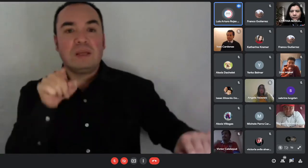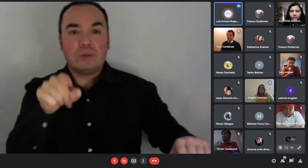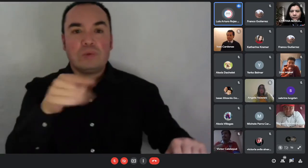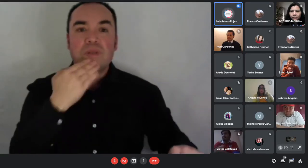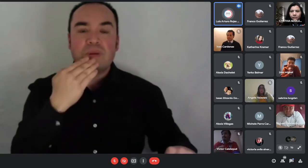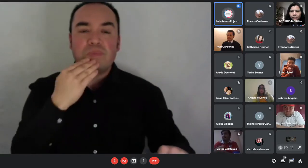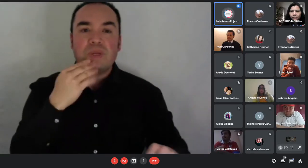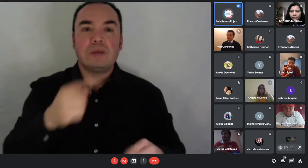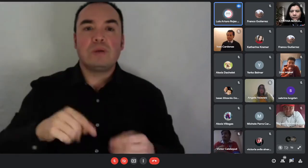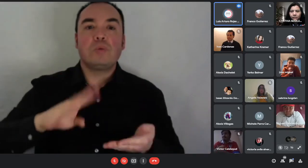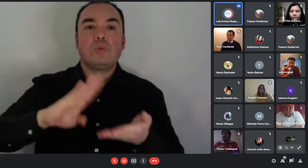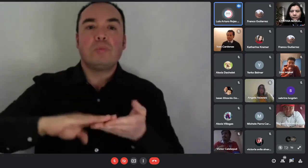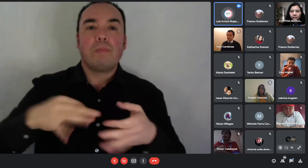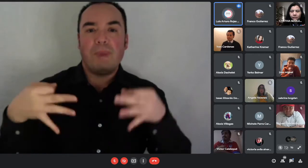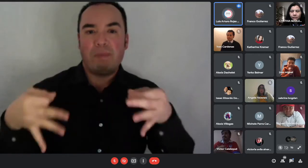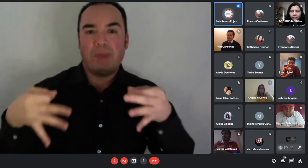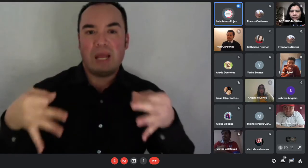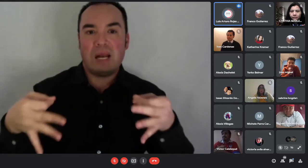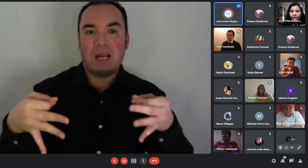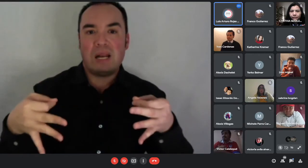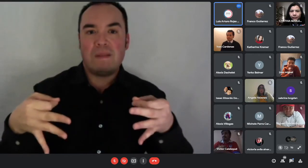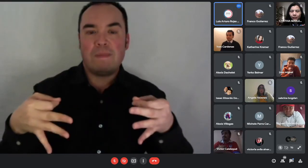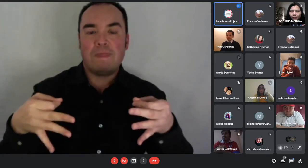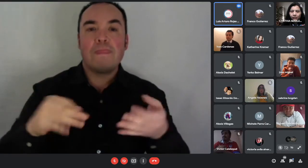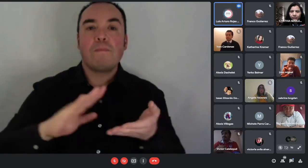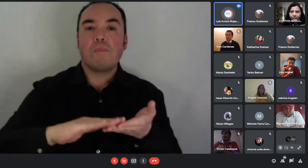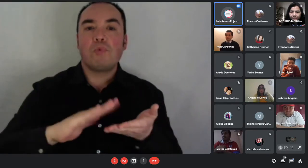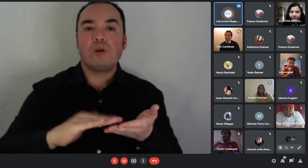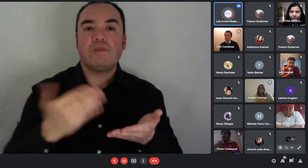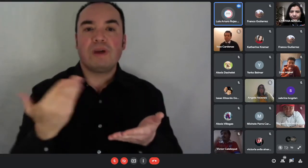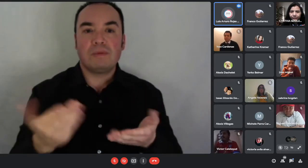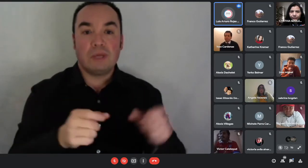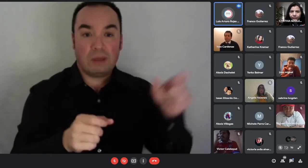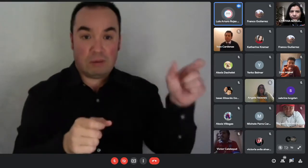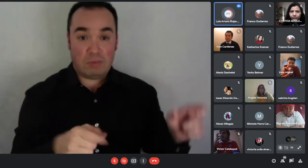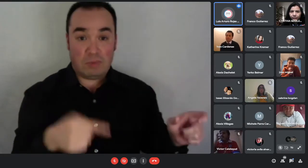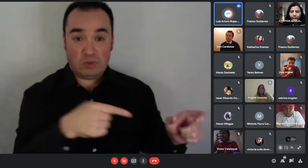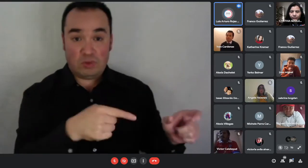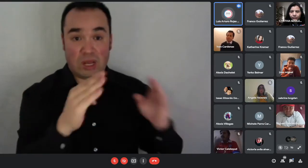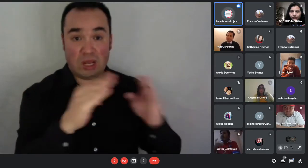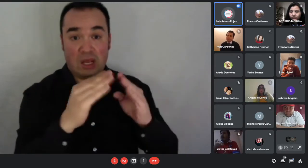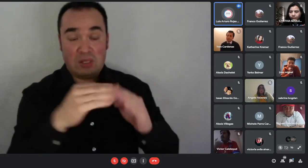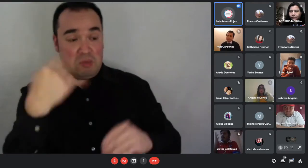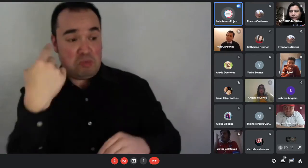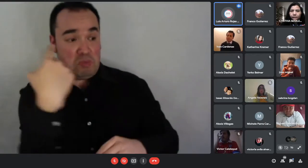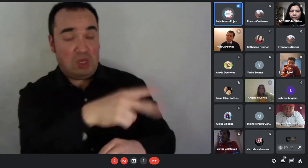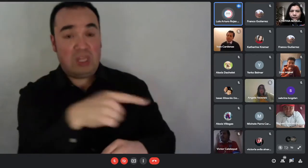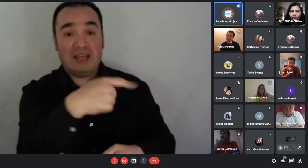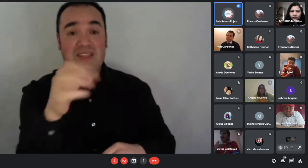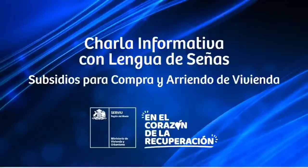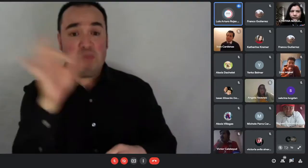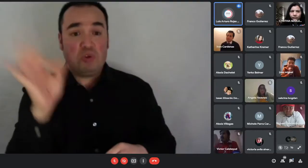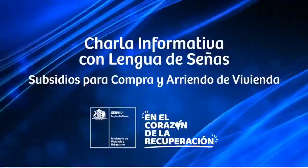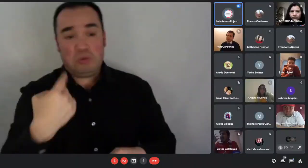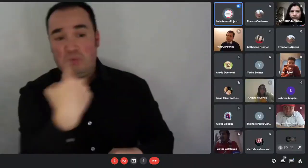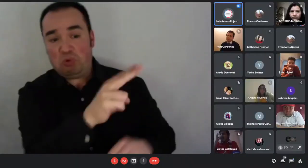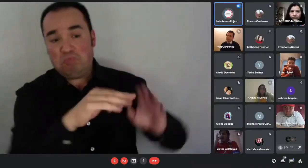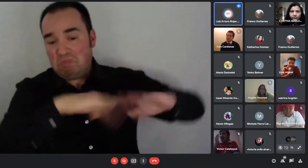quedó con la vivienda 100% a raíz del divorcio por así decirlo a través de la liquidación de la sociedad conyugal